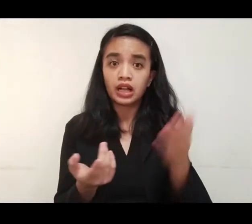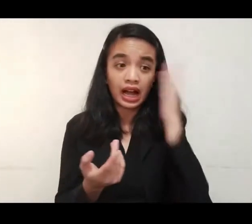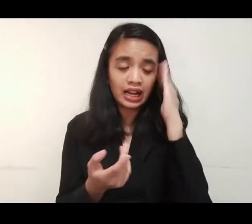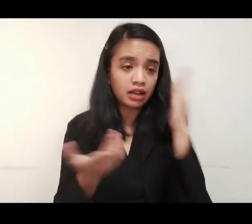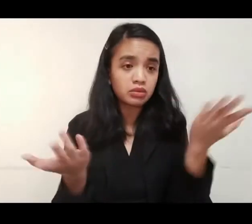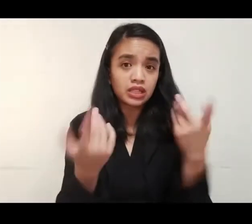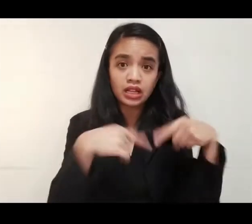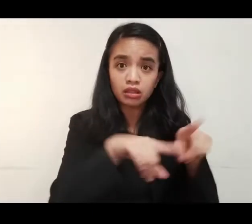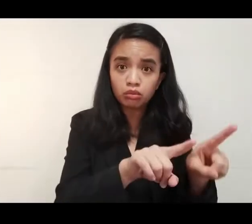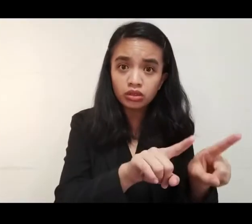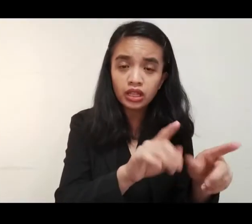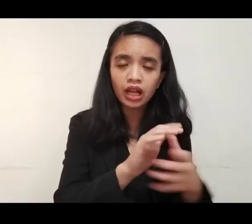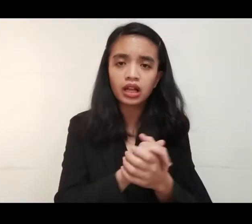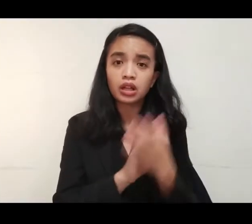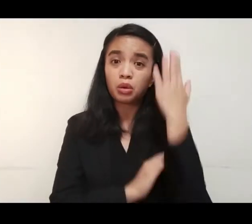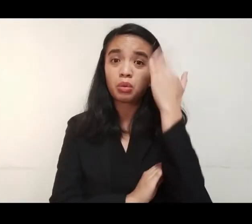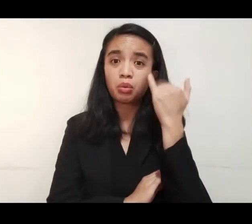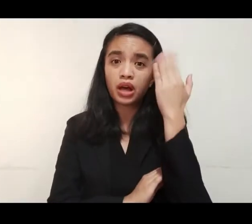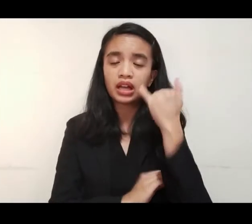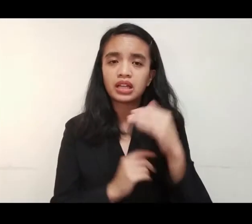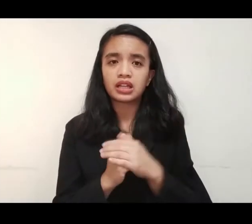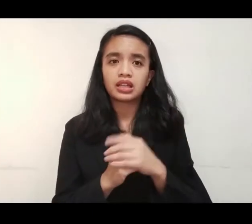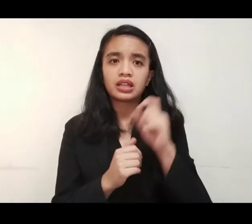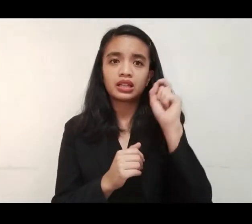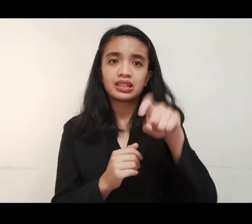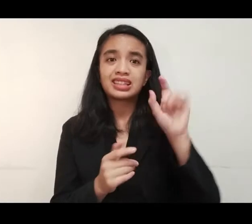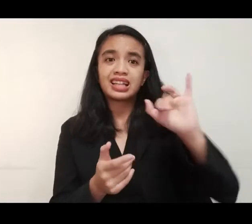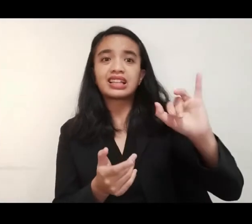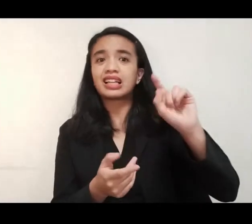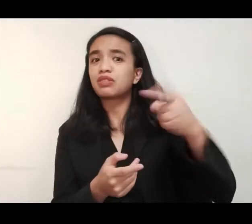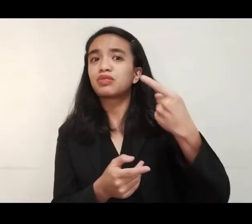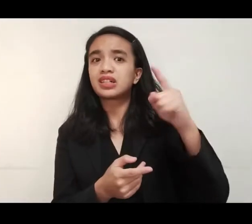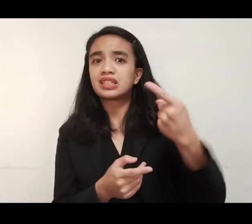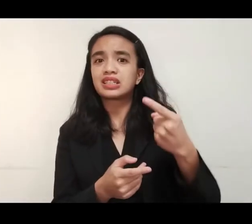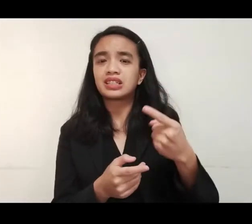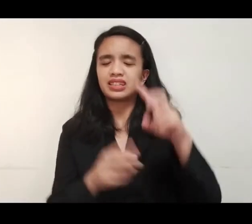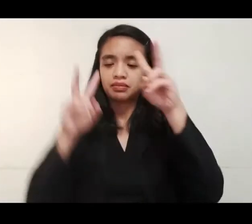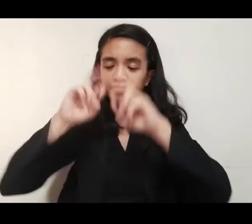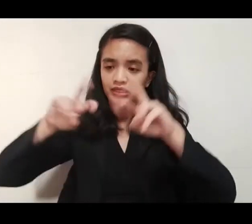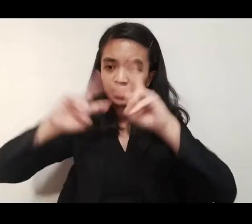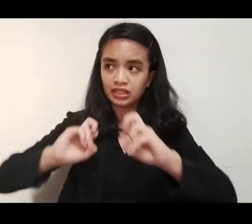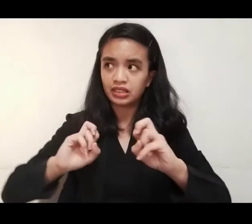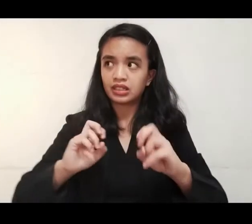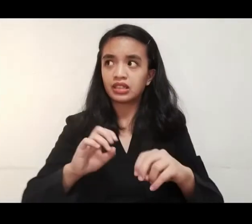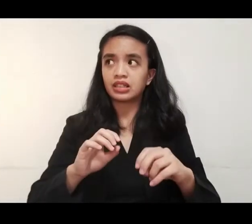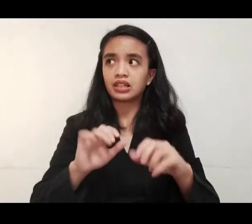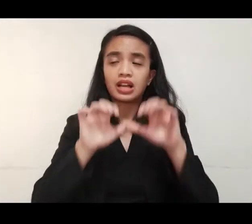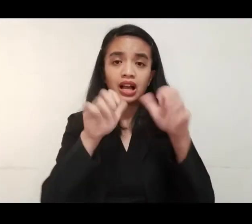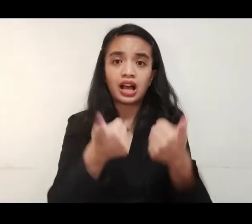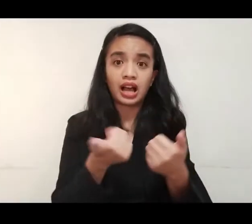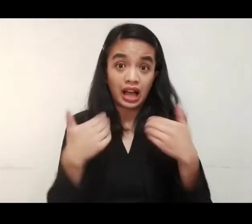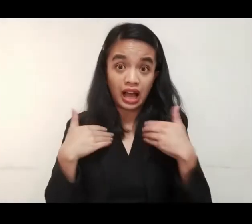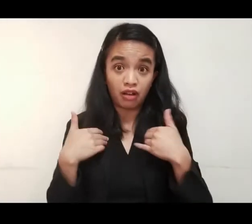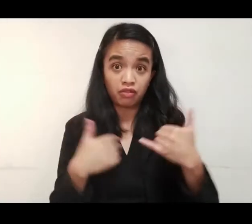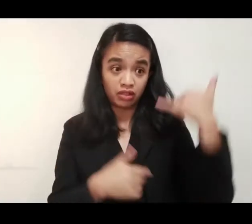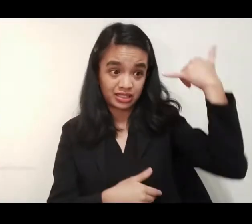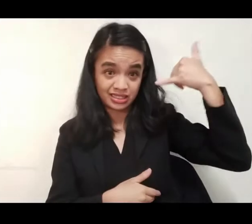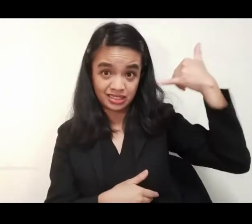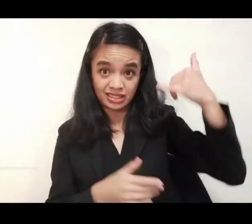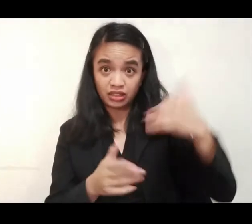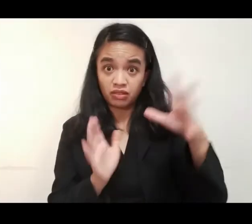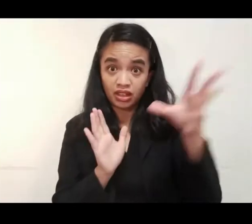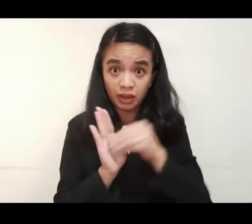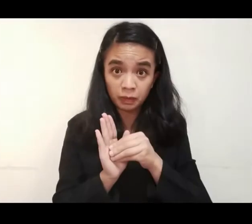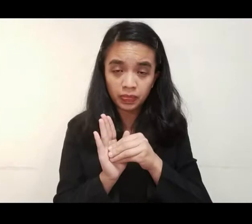tumingin kung saan na punta yung kapatid ko? Kasi doon dapat sila unang nag-trace sa kapatid ko. Makakakuha ba kami ng copy ng